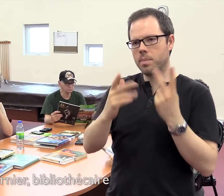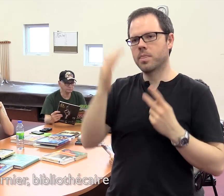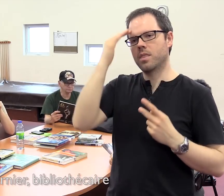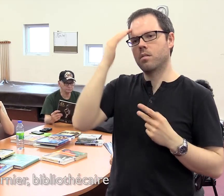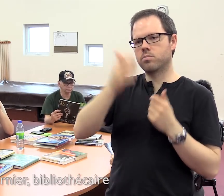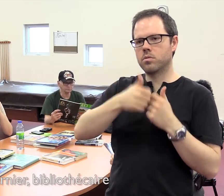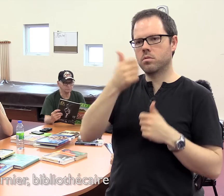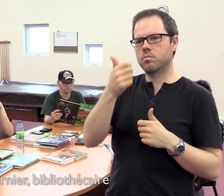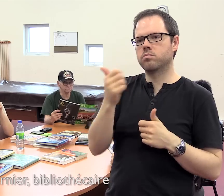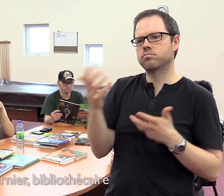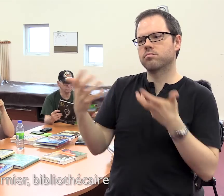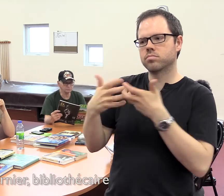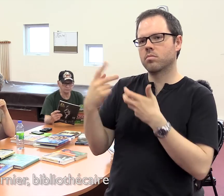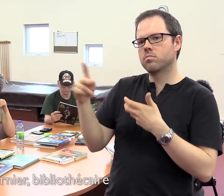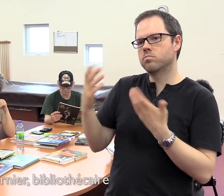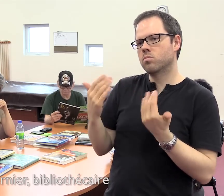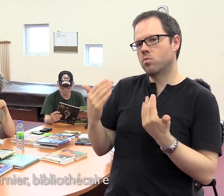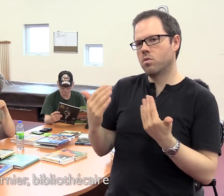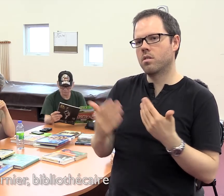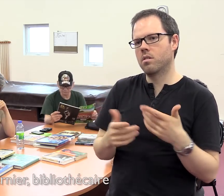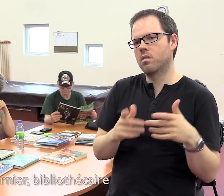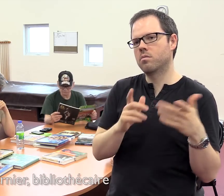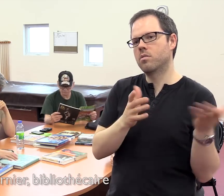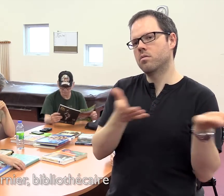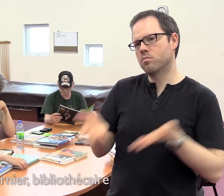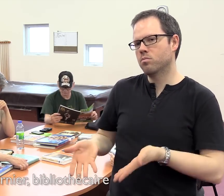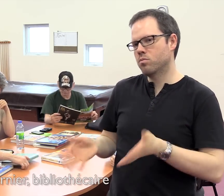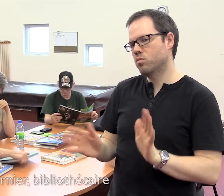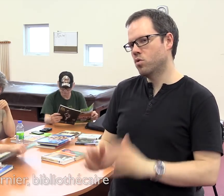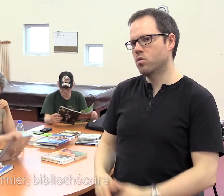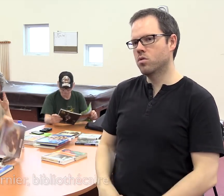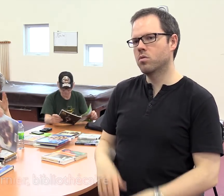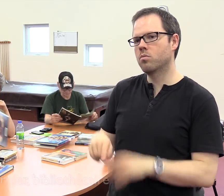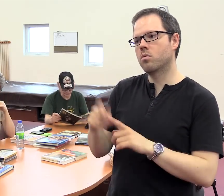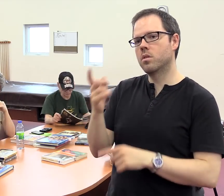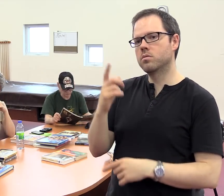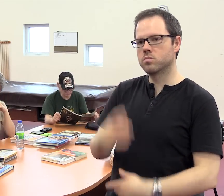'au cours des prochaines visites, je peux plus m'adapter à leurs besoins et apporter en fonction de leurs intérêts.